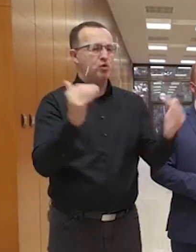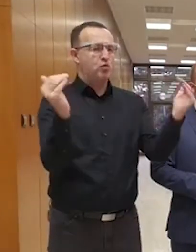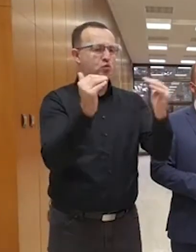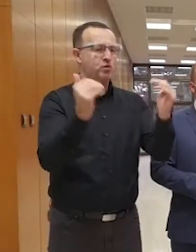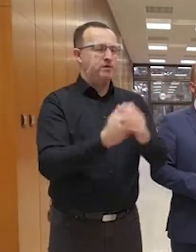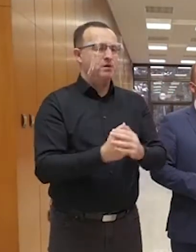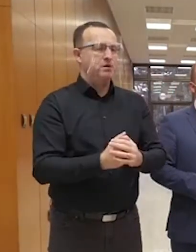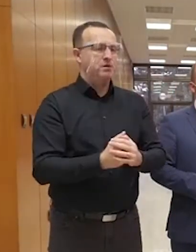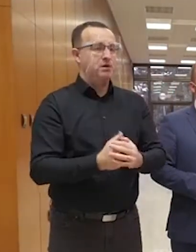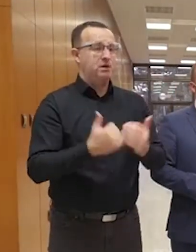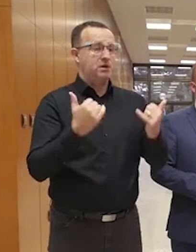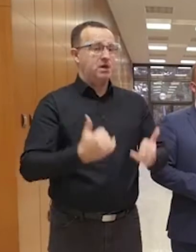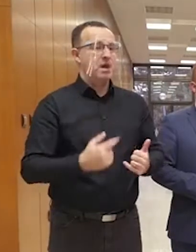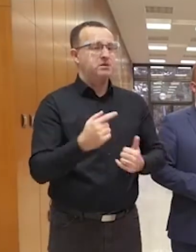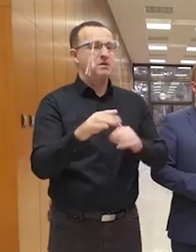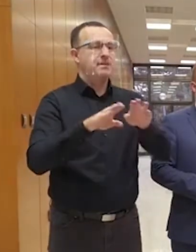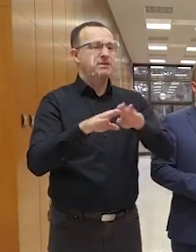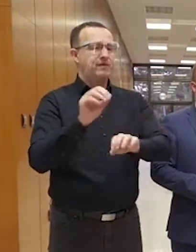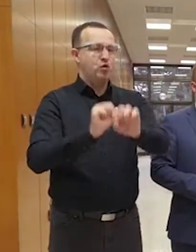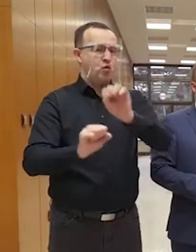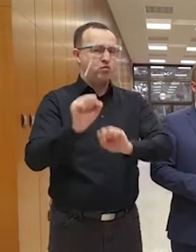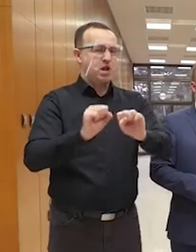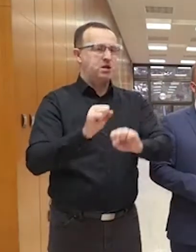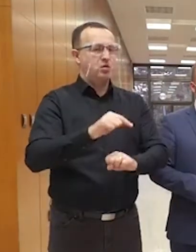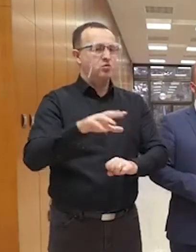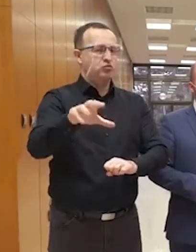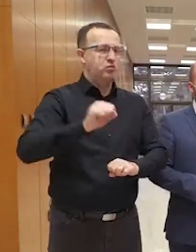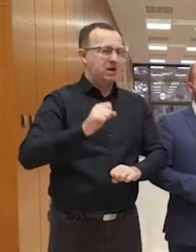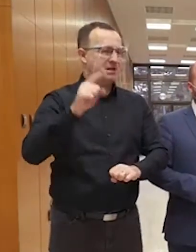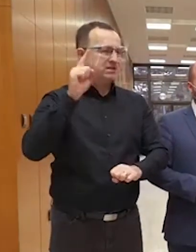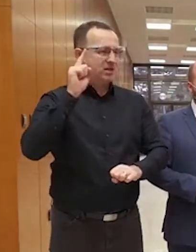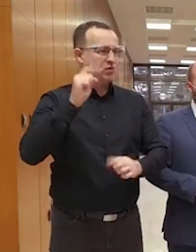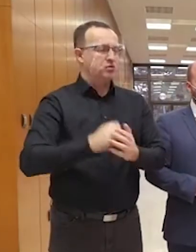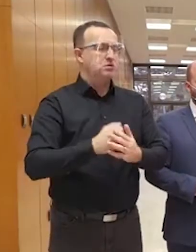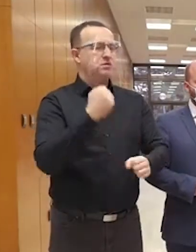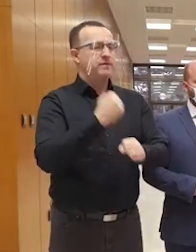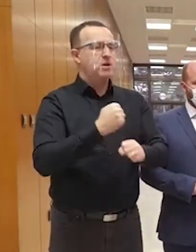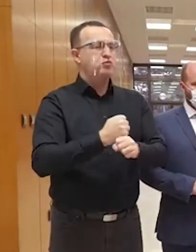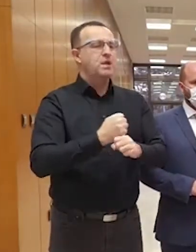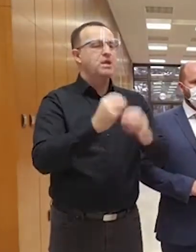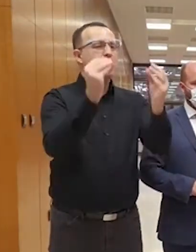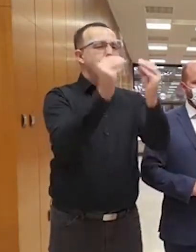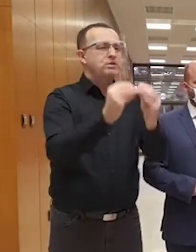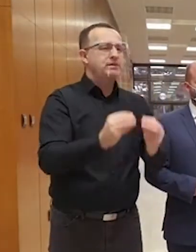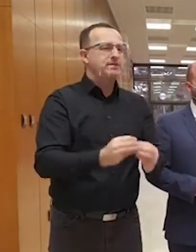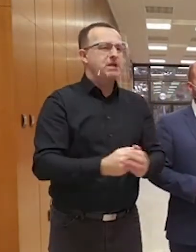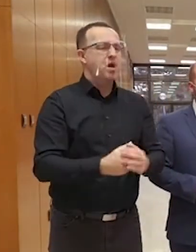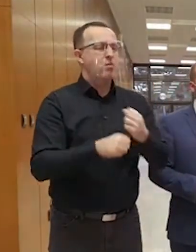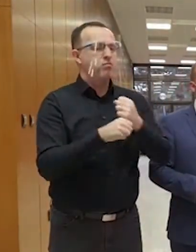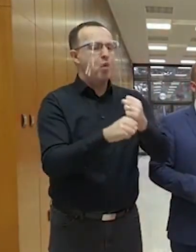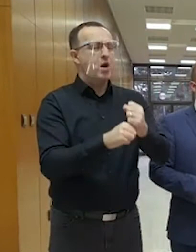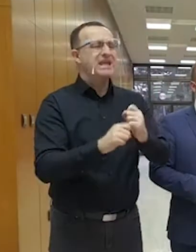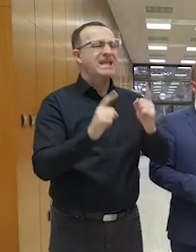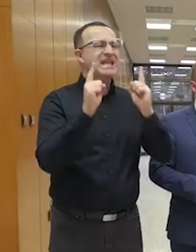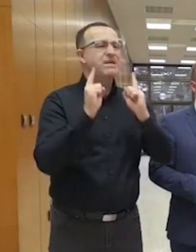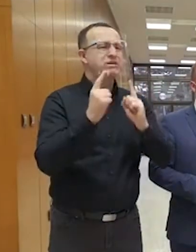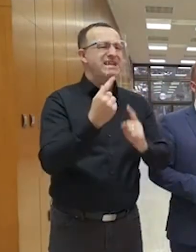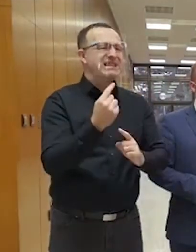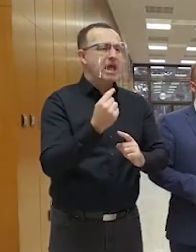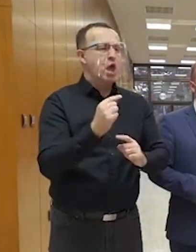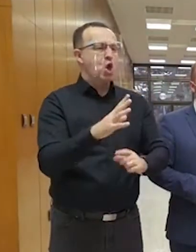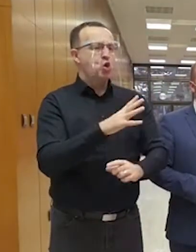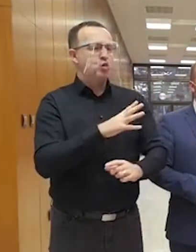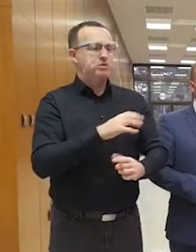ja môžem povedať, že v tejto chvíli je to ministerstvo obrany, ktoré si zobralo na starosť vypracovanie koncepcie boja s hybridnými hrozbami.